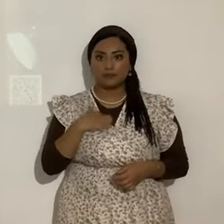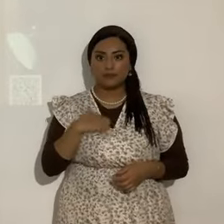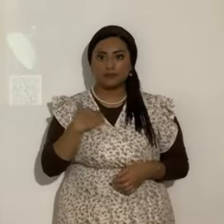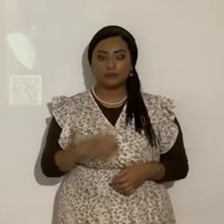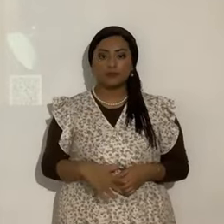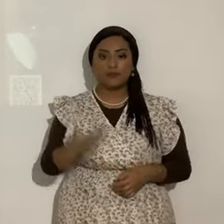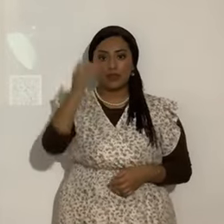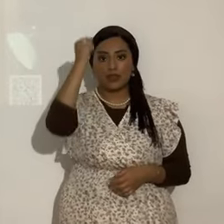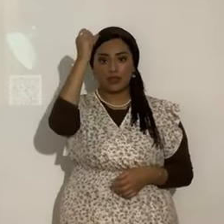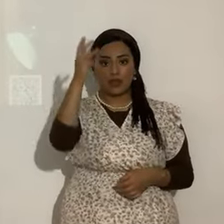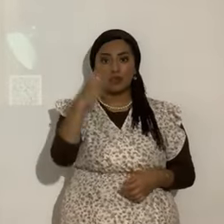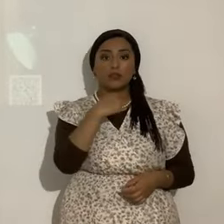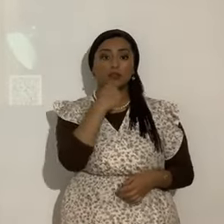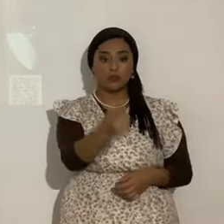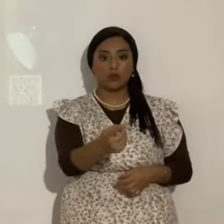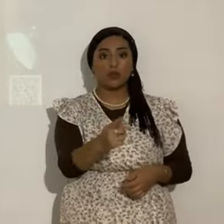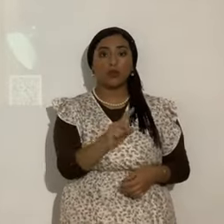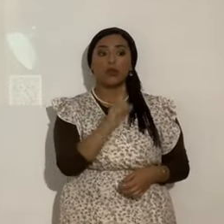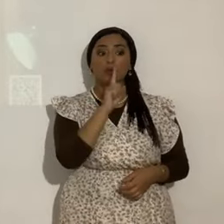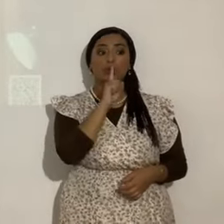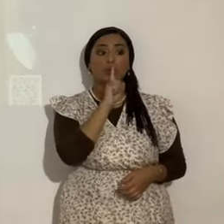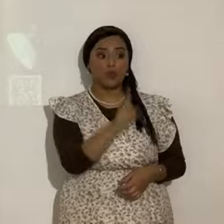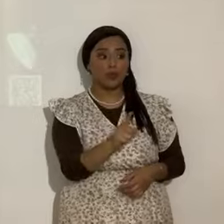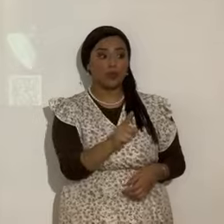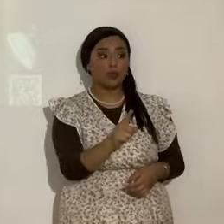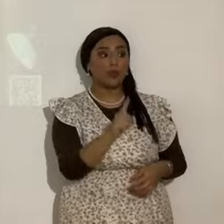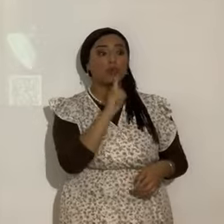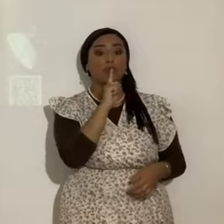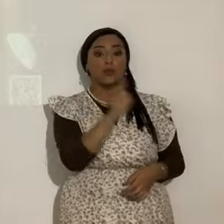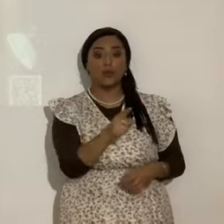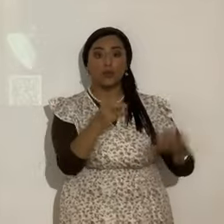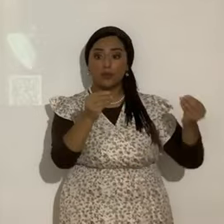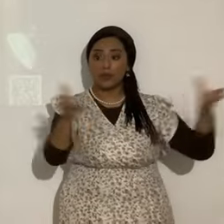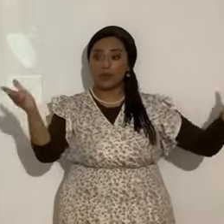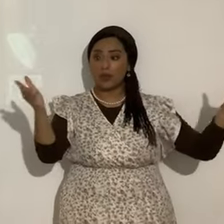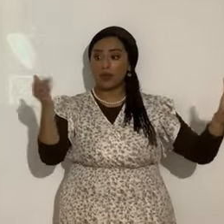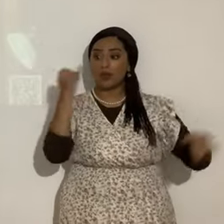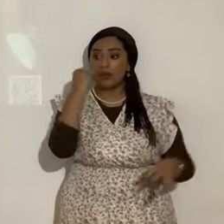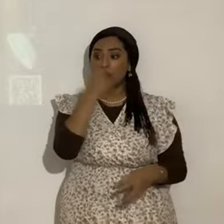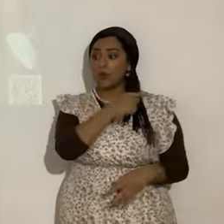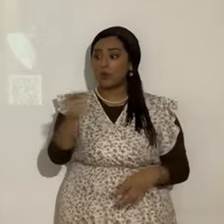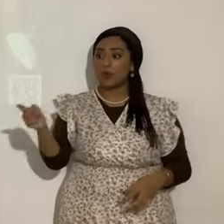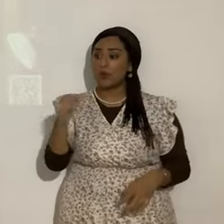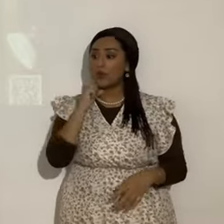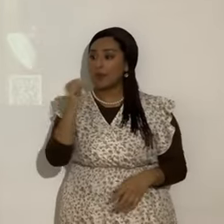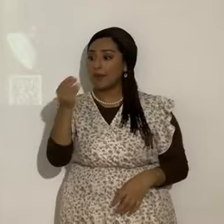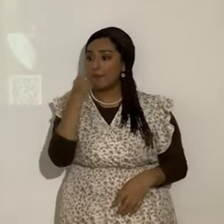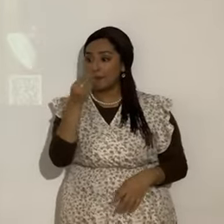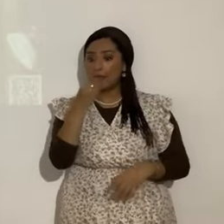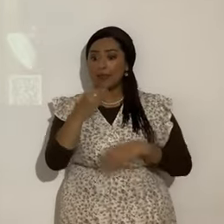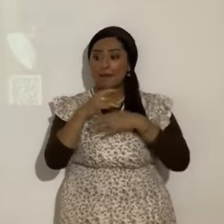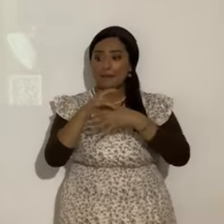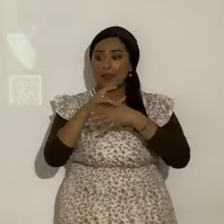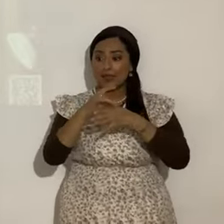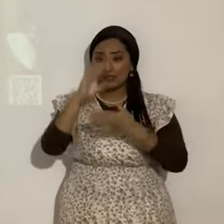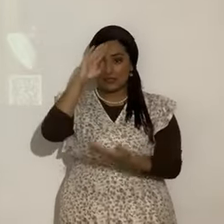Yahshua les dijo. De cierto, de cierto os digo. Si no coméis la carne del Hijo del Hombre. O sea, tomar su